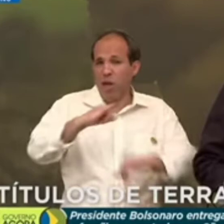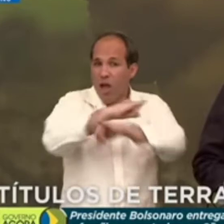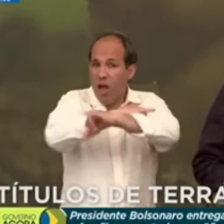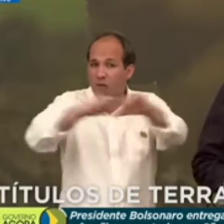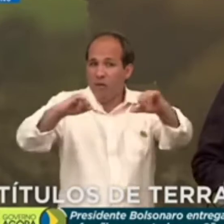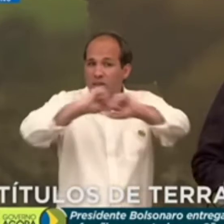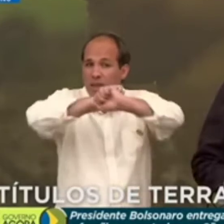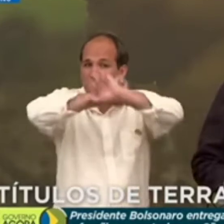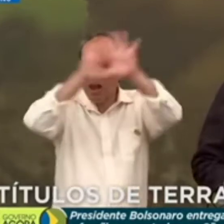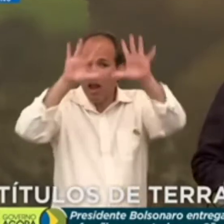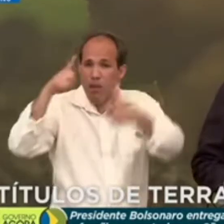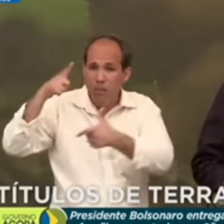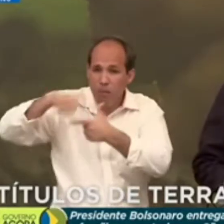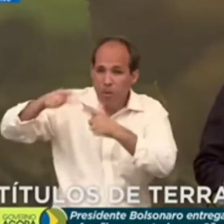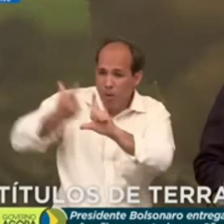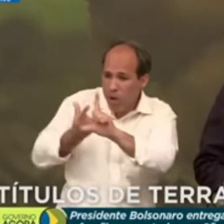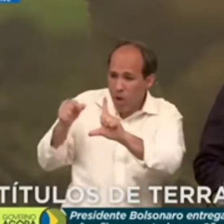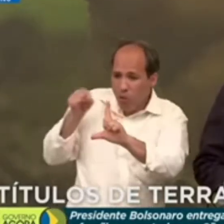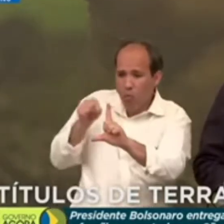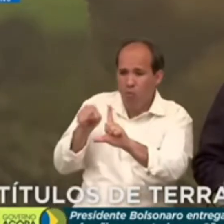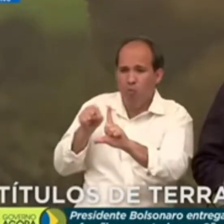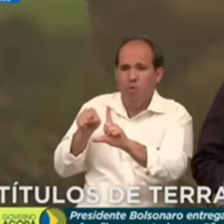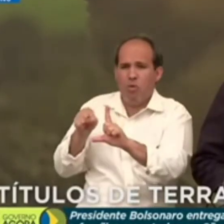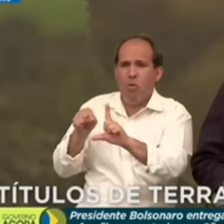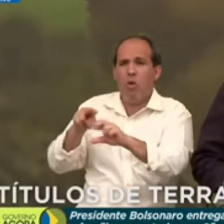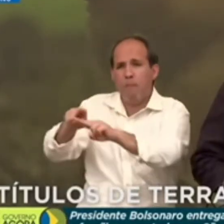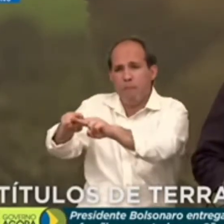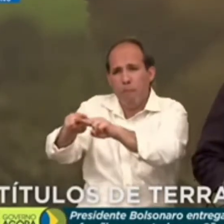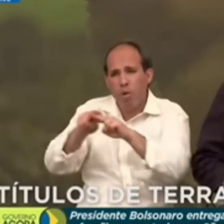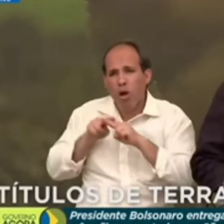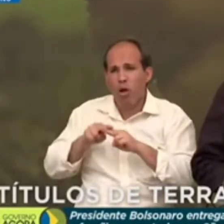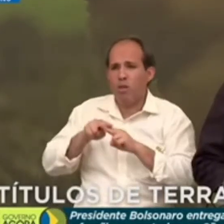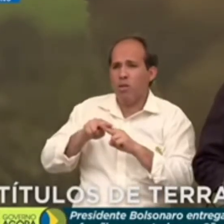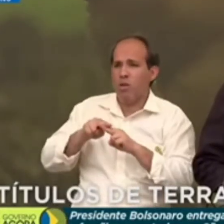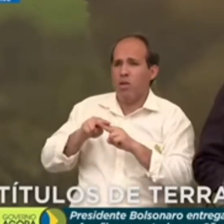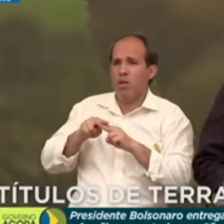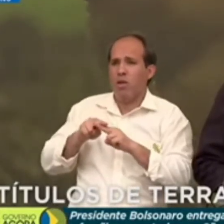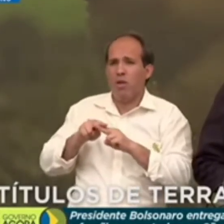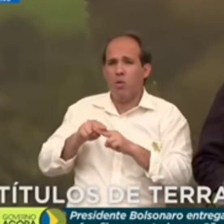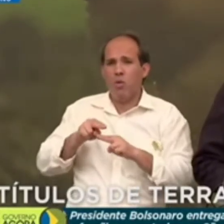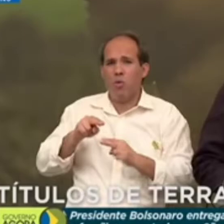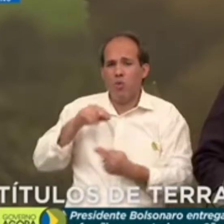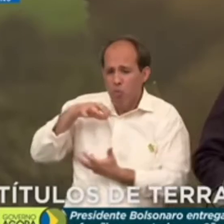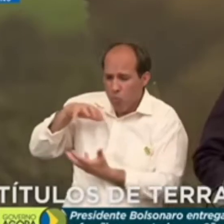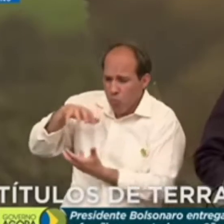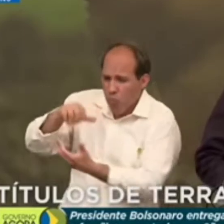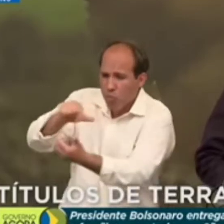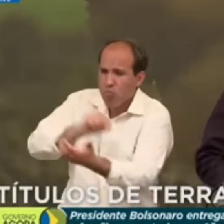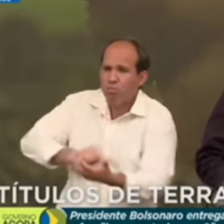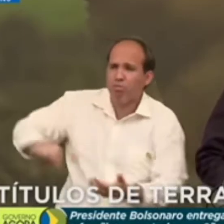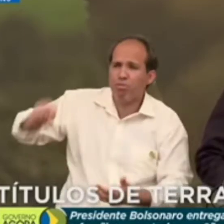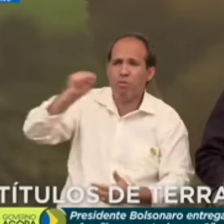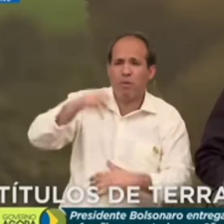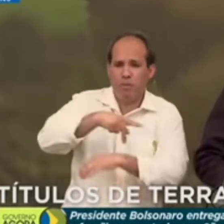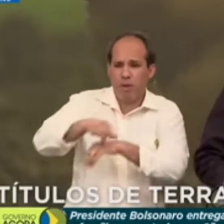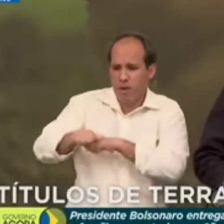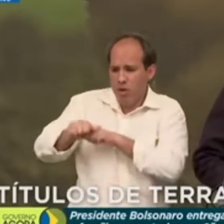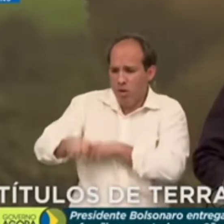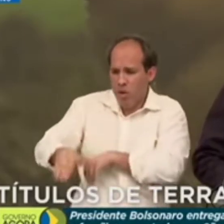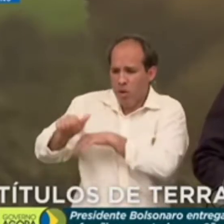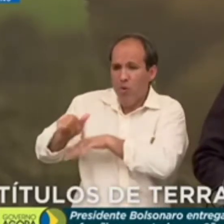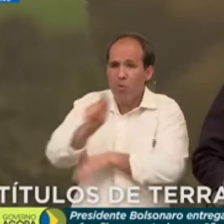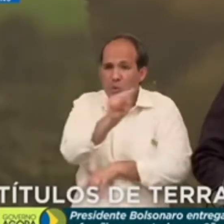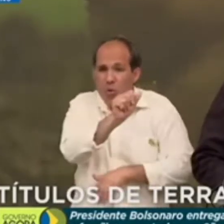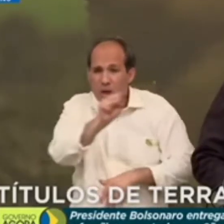que essa crise econômica se faz presente no mundo todo. No Reino Unido, o gás